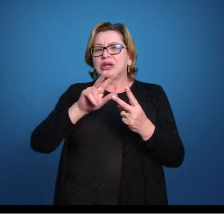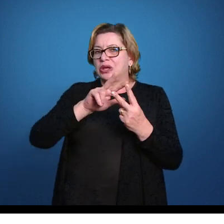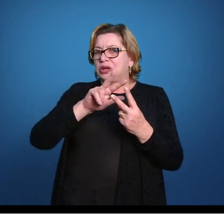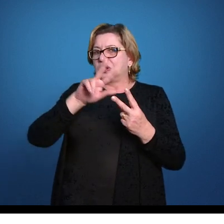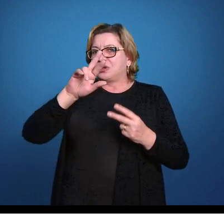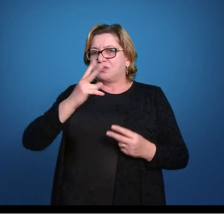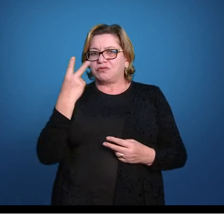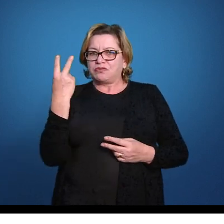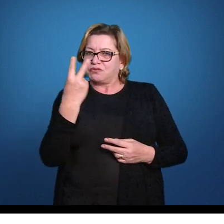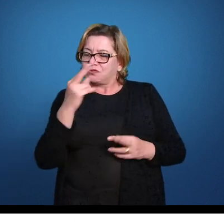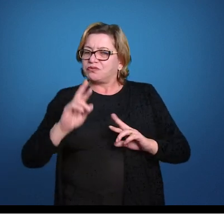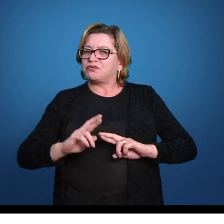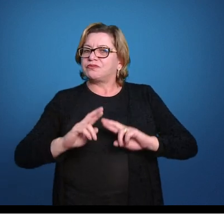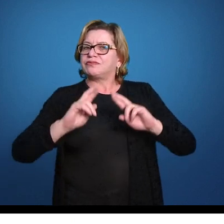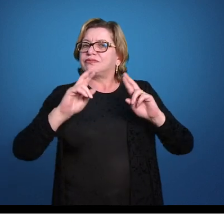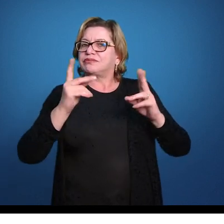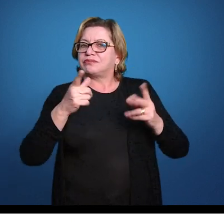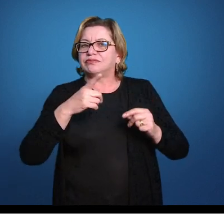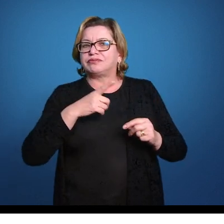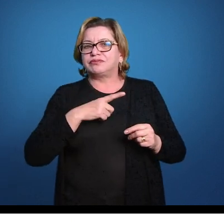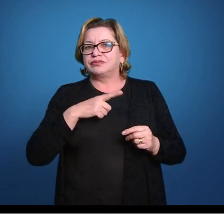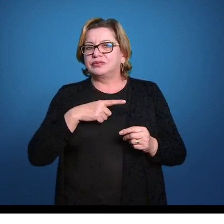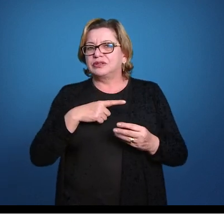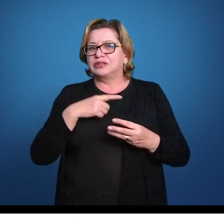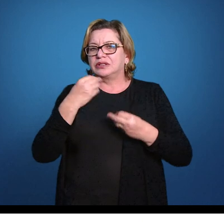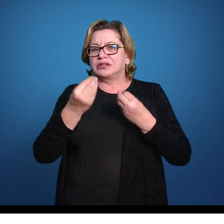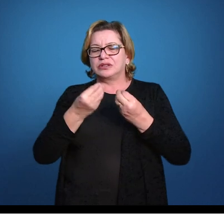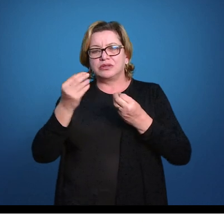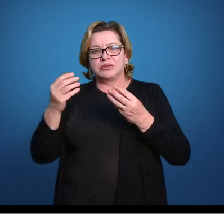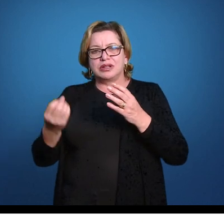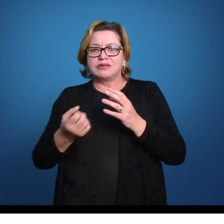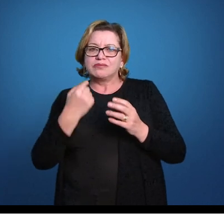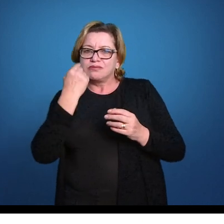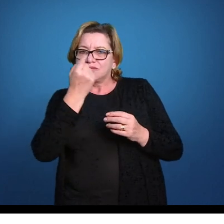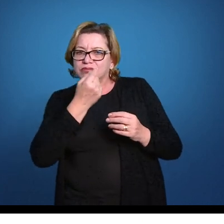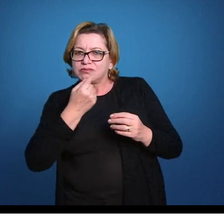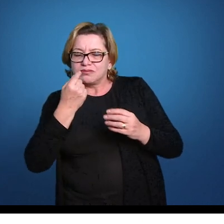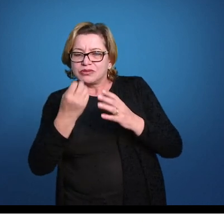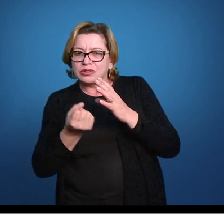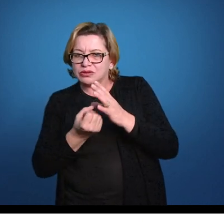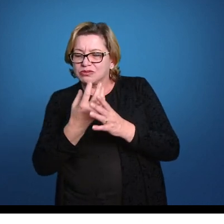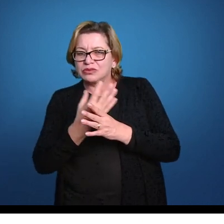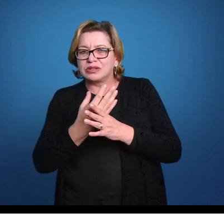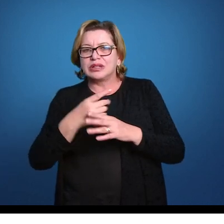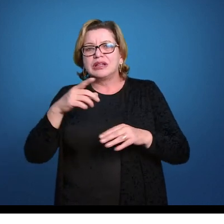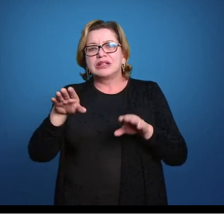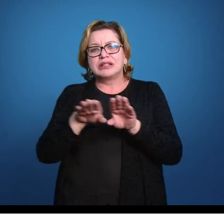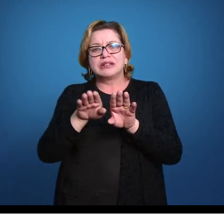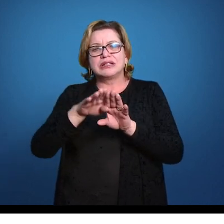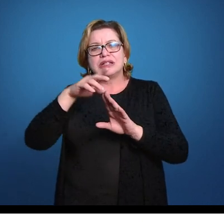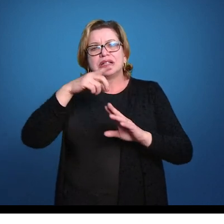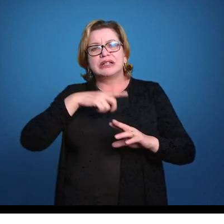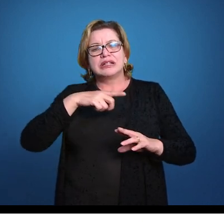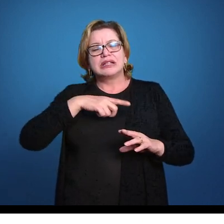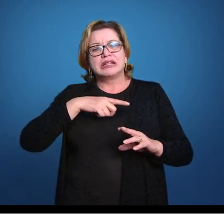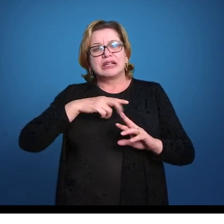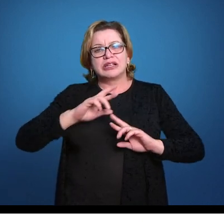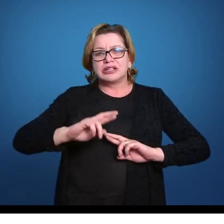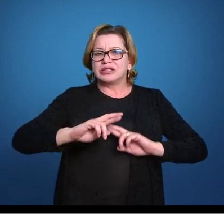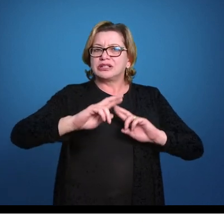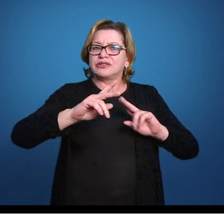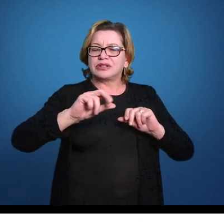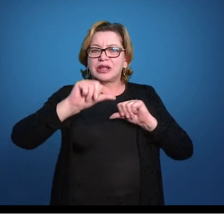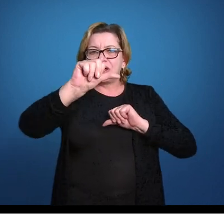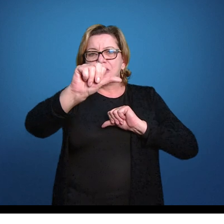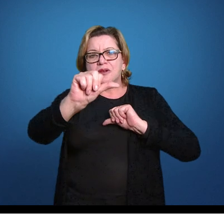dessa diferença do blastóporo e sua origem originando a boca ou ânus, temos a diferença também uma inversão